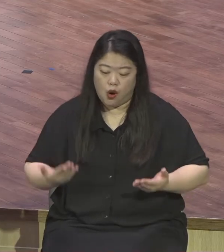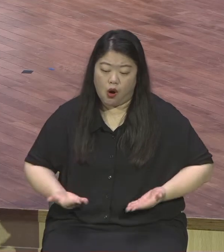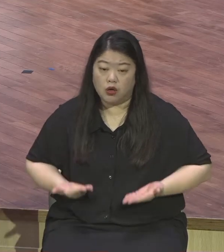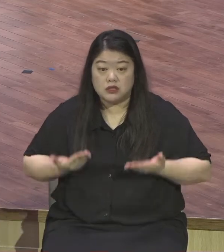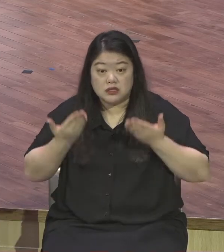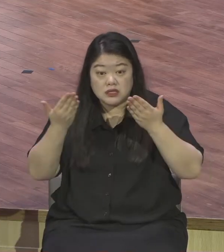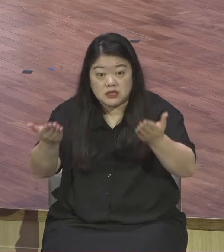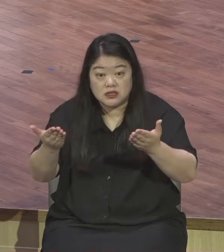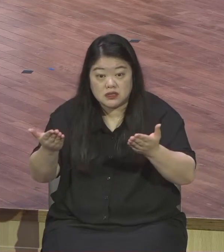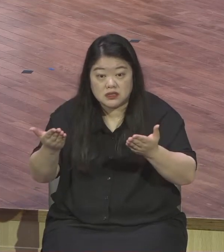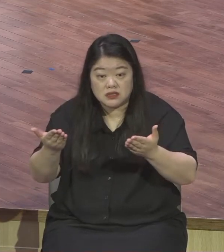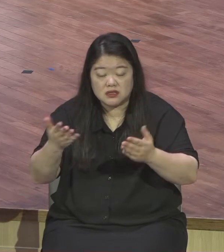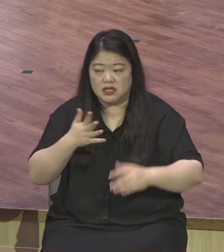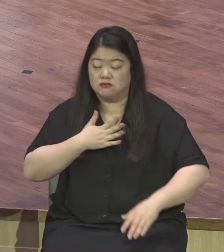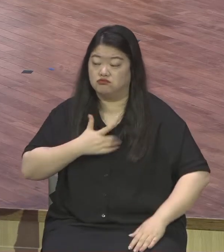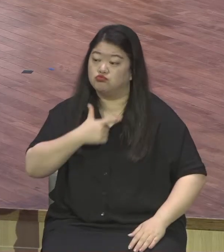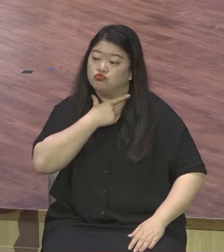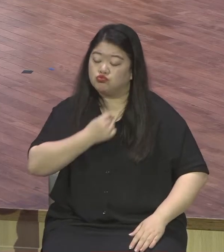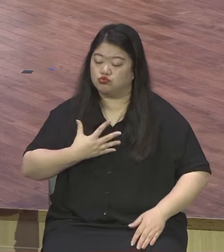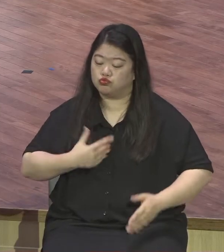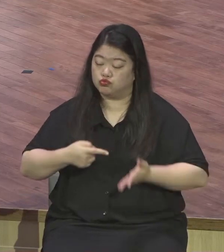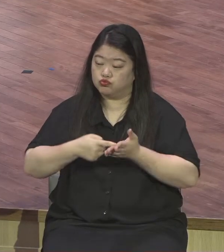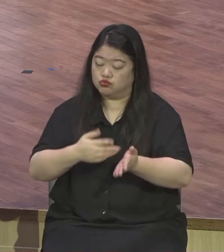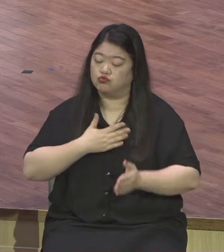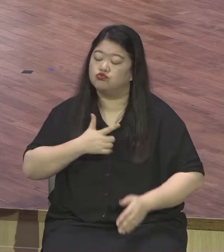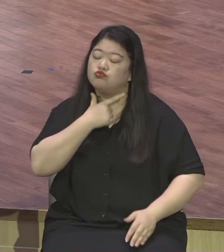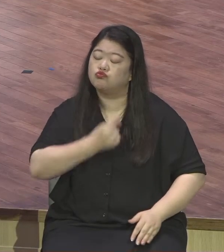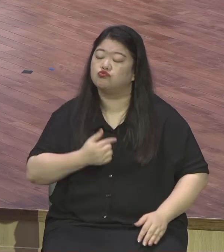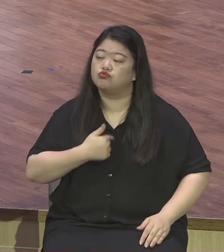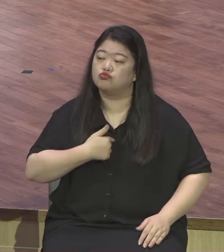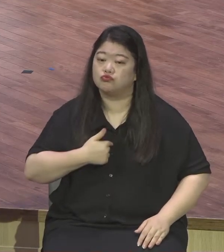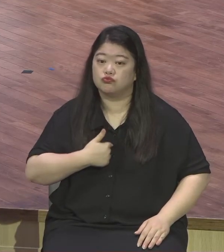됩니다 하나님이 기회를 주시자면 헌신할 수 있어요 아무런 게 아니에요